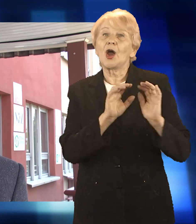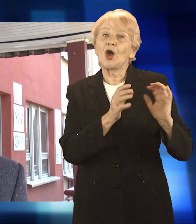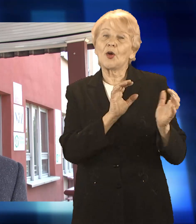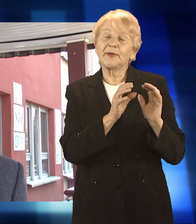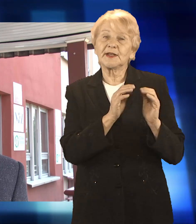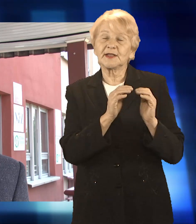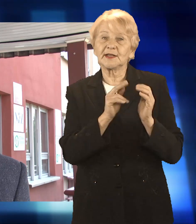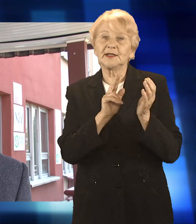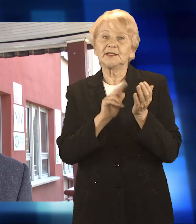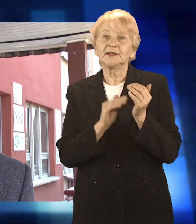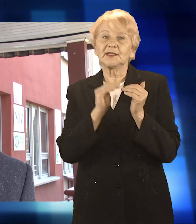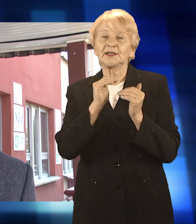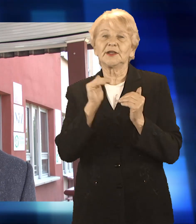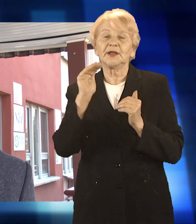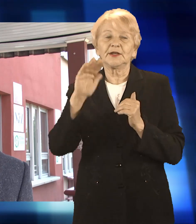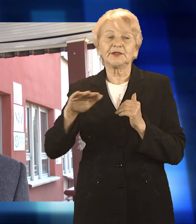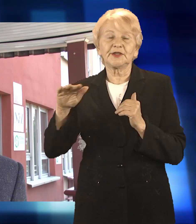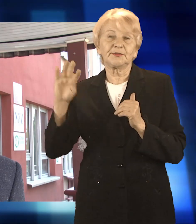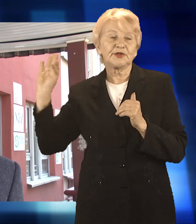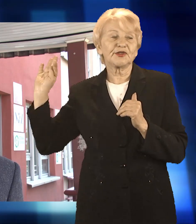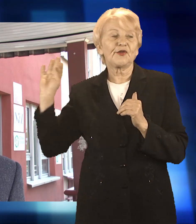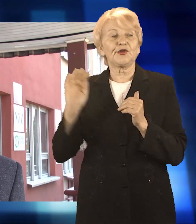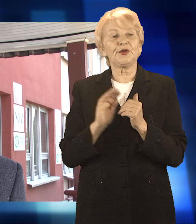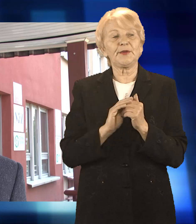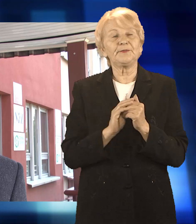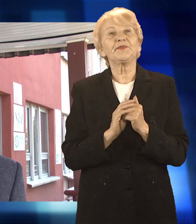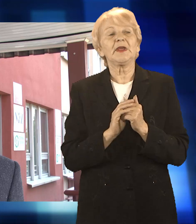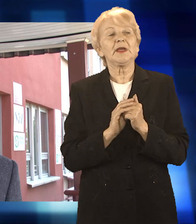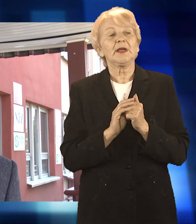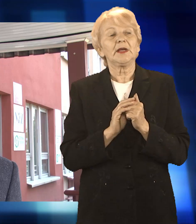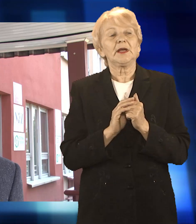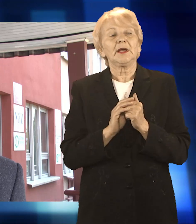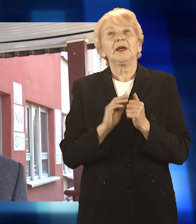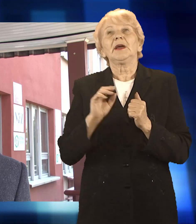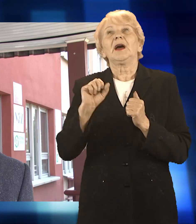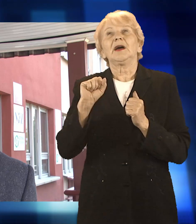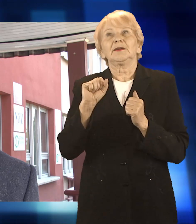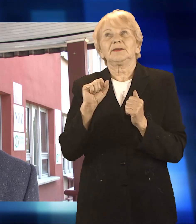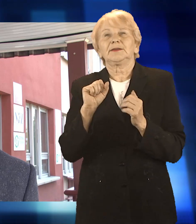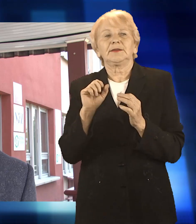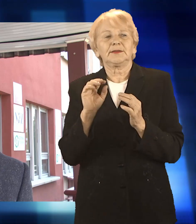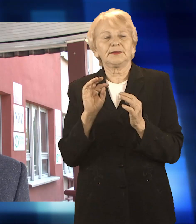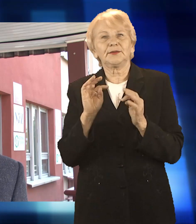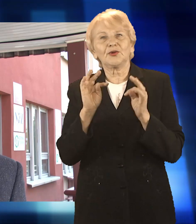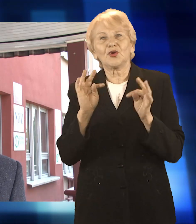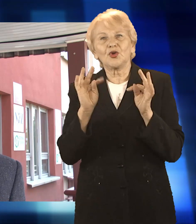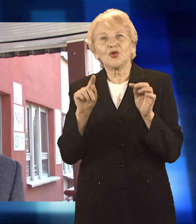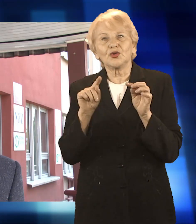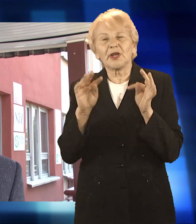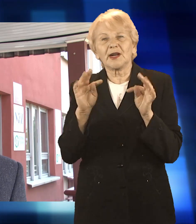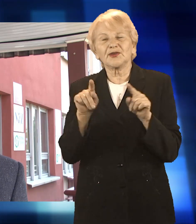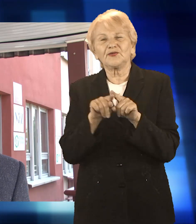obciążenie pracą byłoby na pewno mniejsze. Nie ukrywam, że jest to praca w bardzo trudnych warunkach